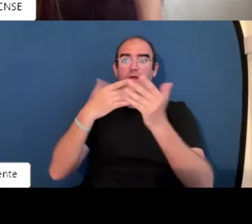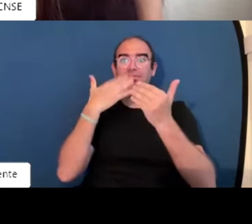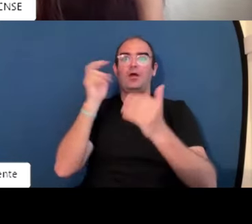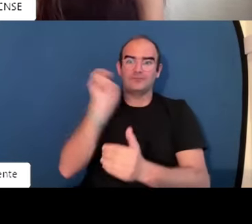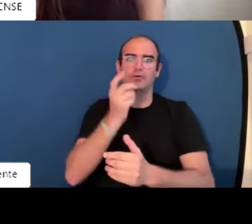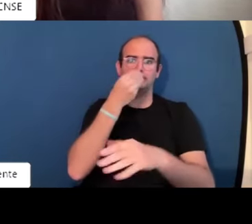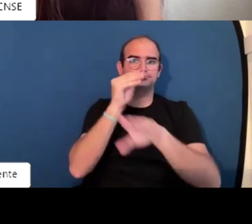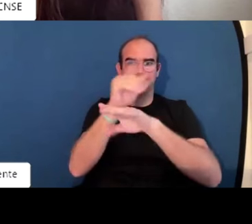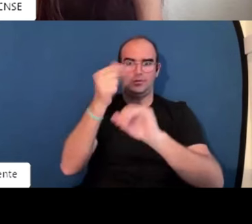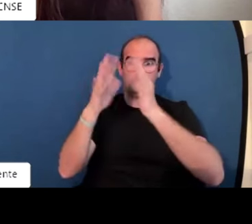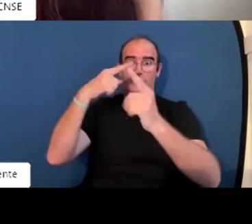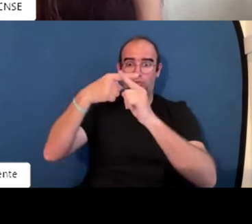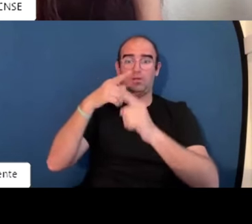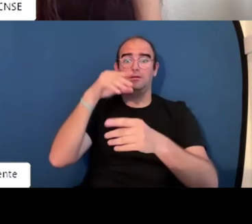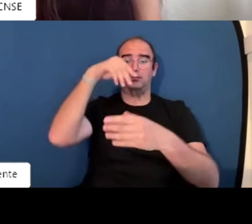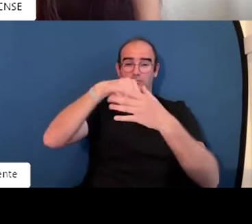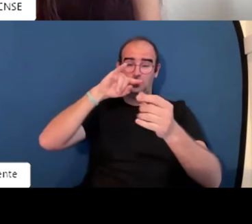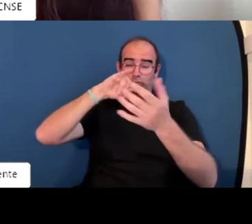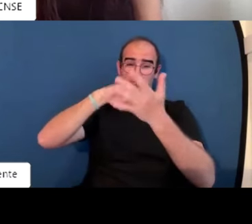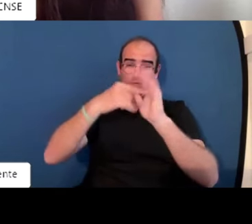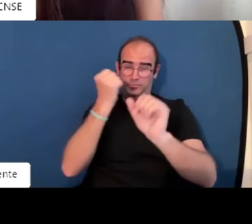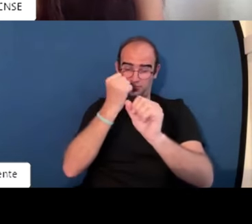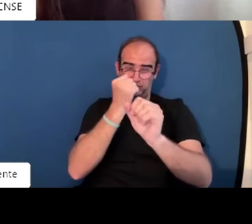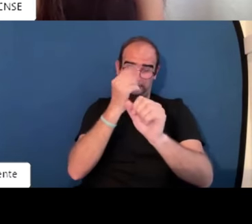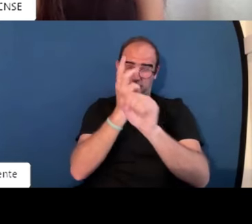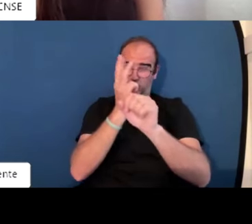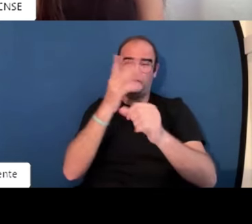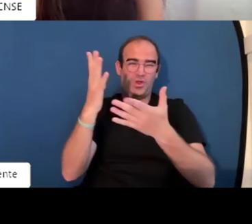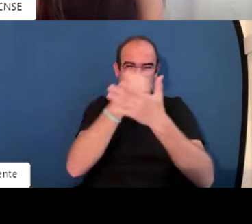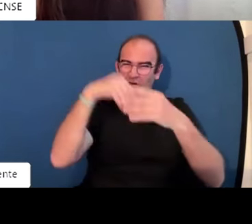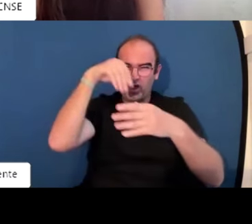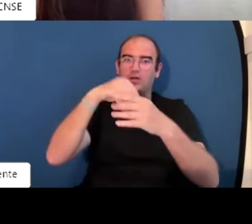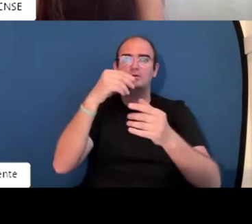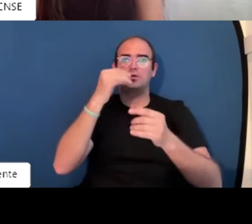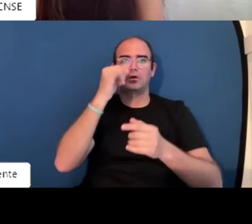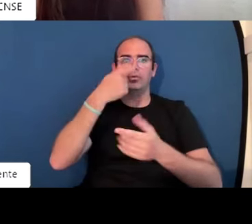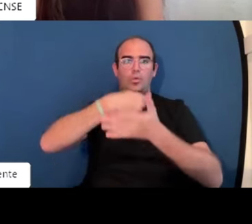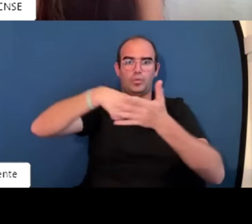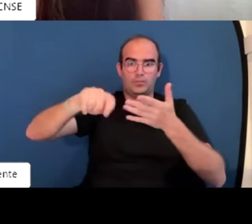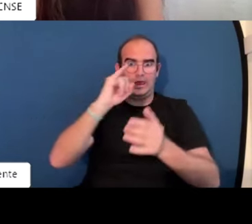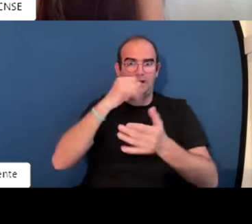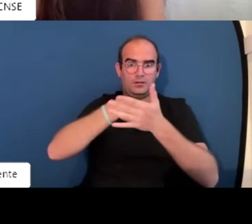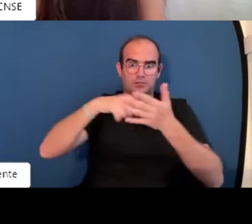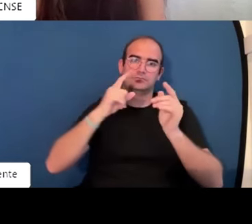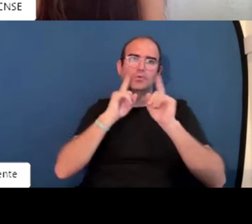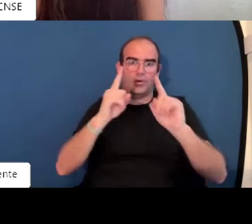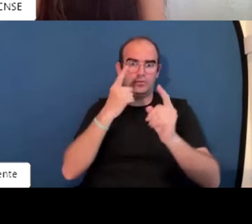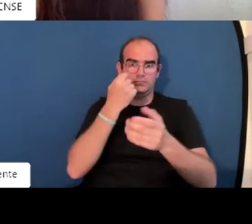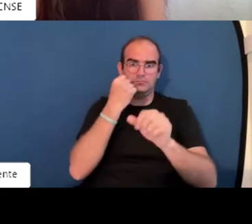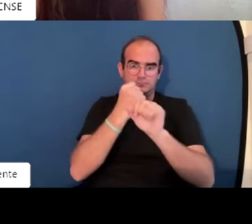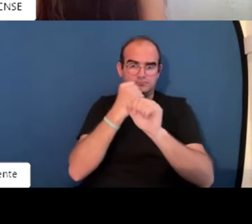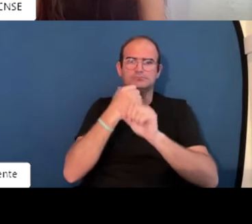con Make It Work es verdad que está financiado por fondos europeos a través del Erasmus Plus